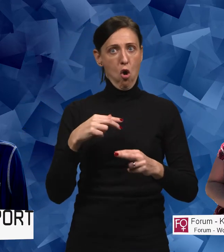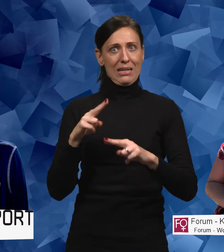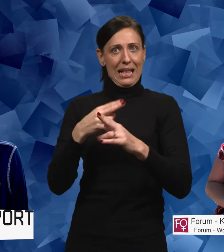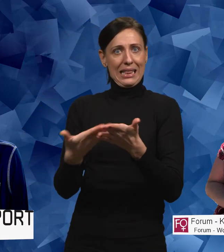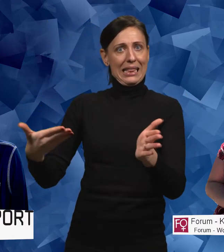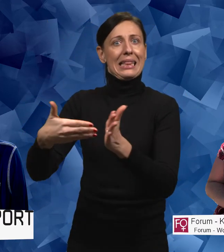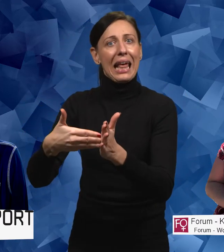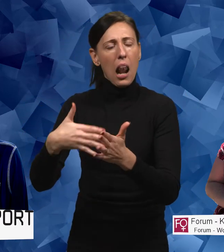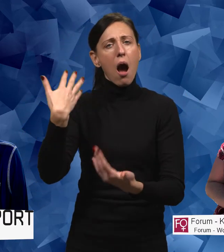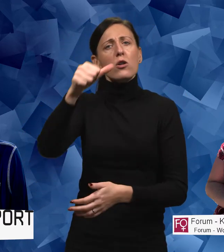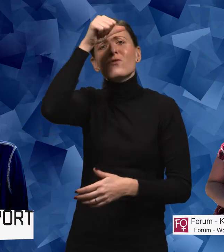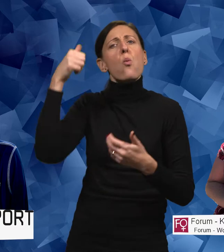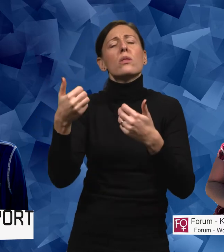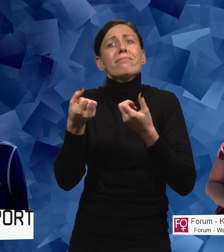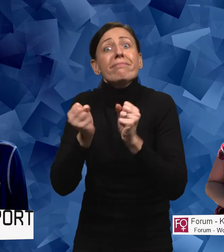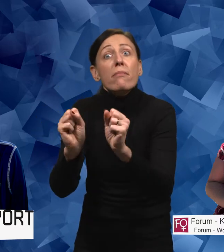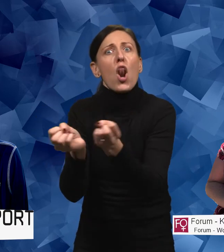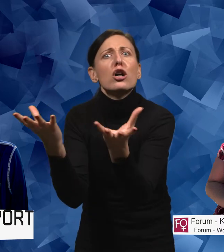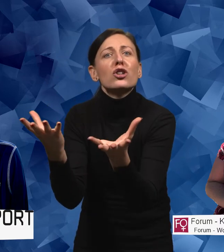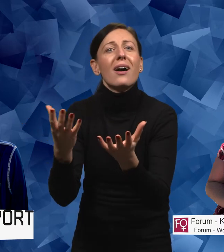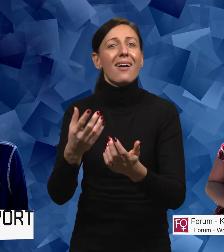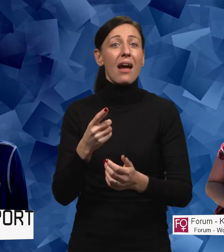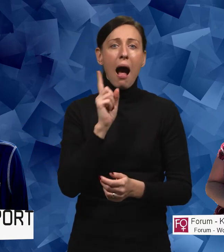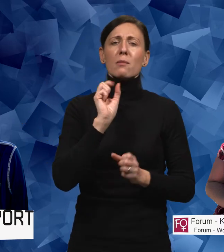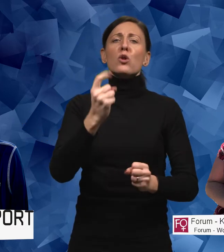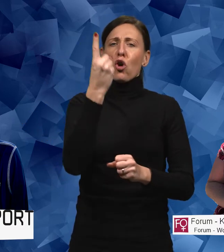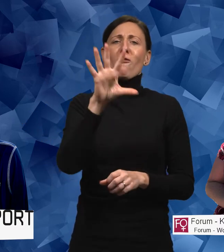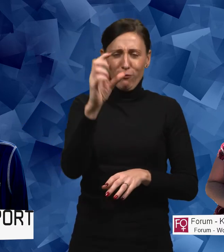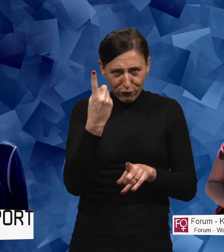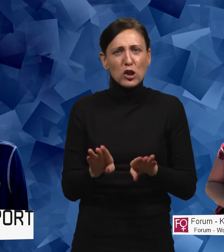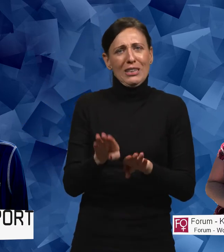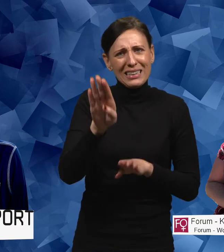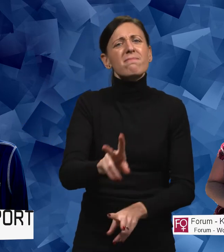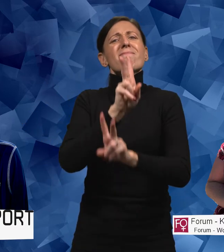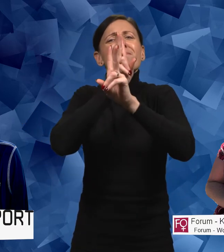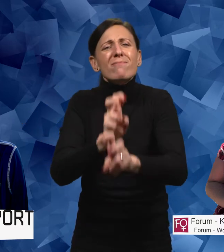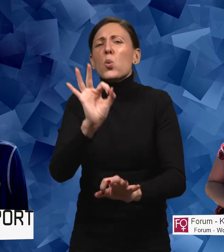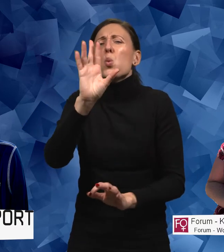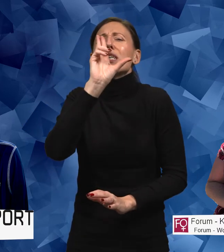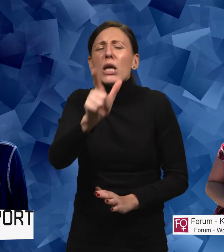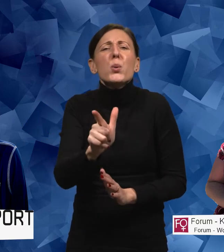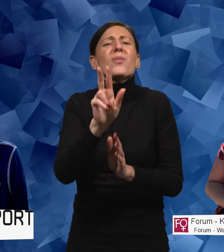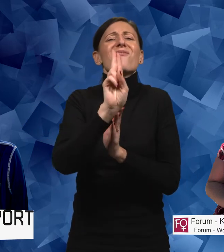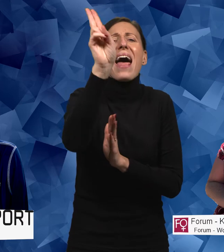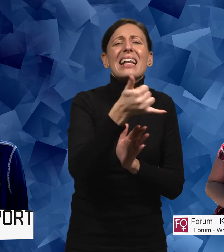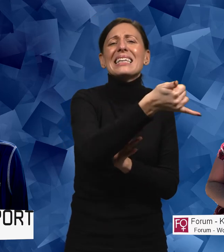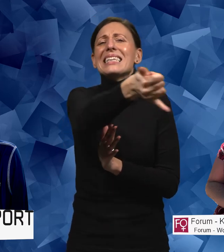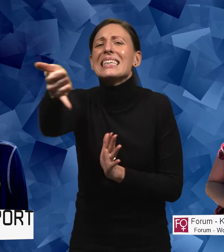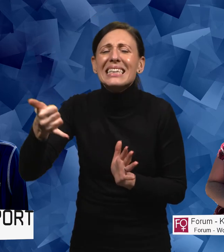känner till är ju svårt att göra någonting åt. Så det är ju alltid första steget att ta reda på hur verkligheten ser